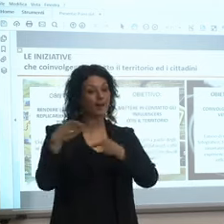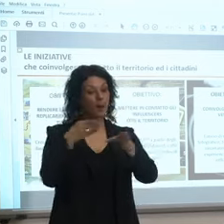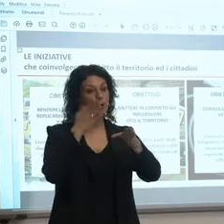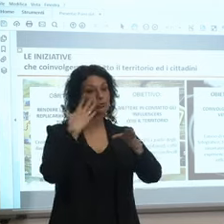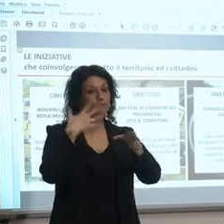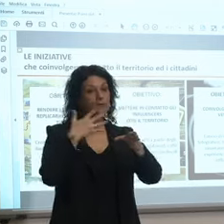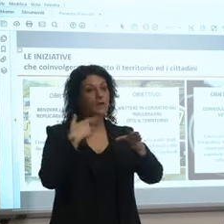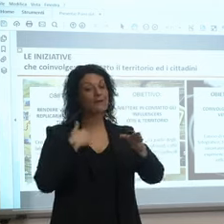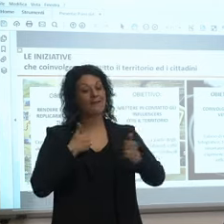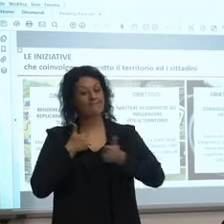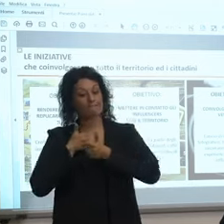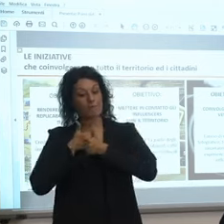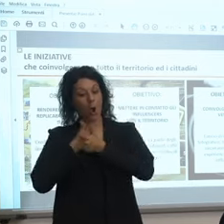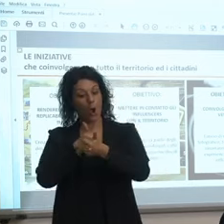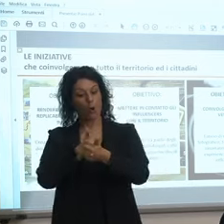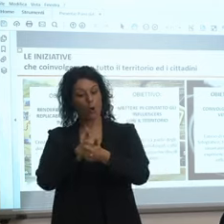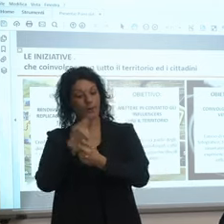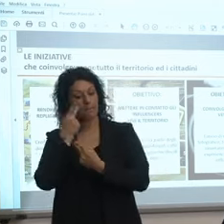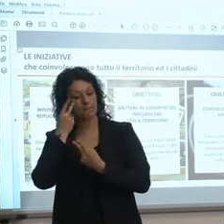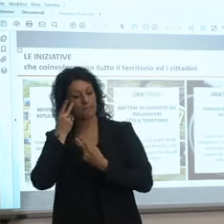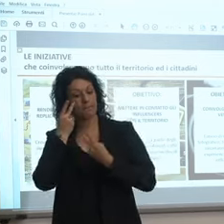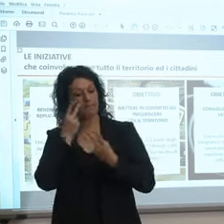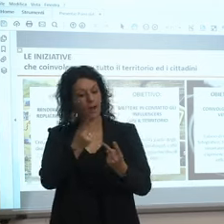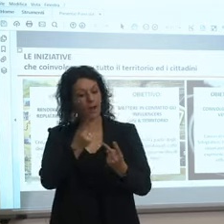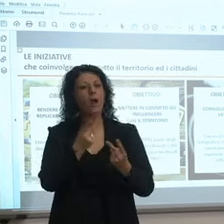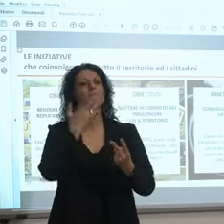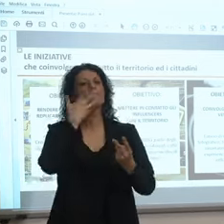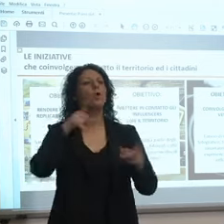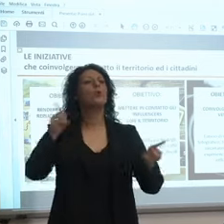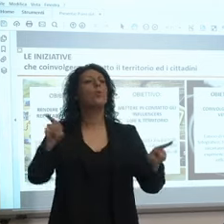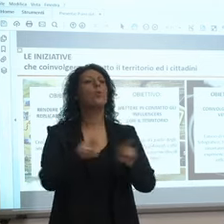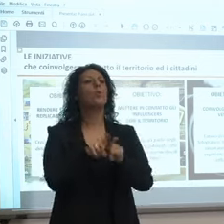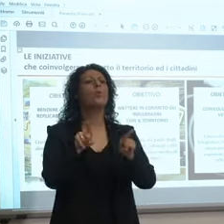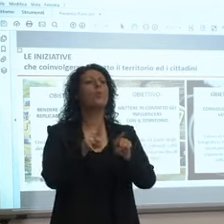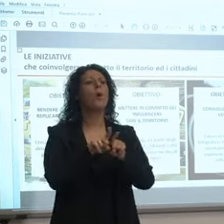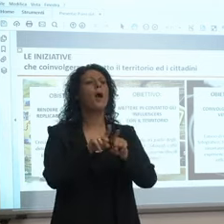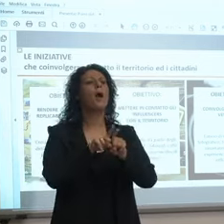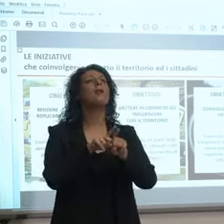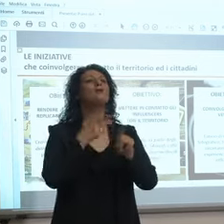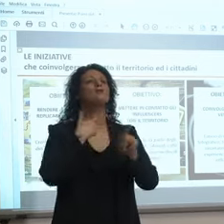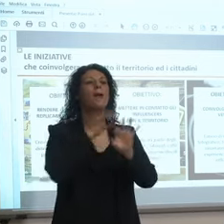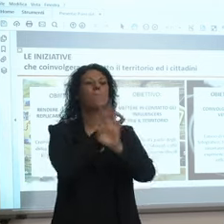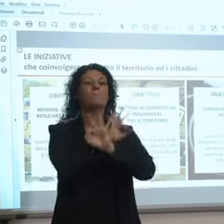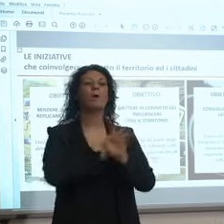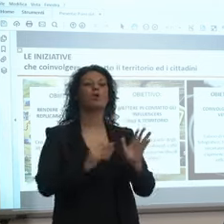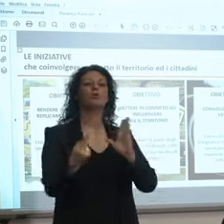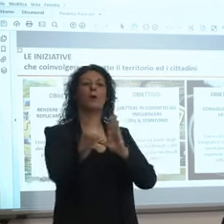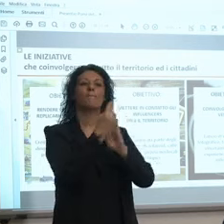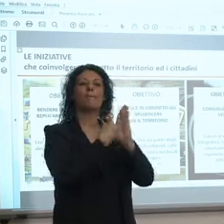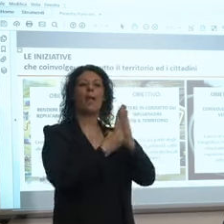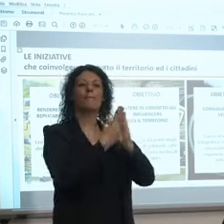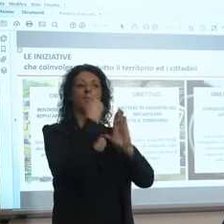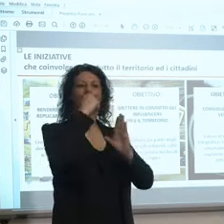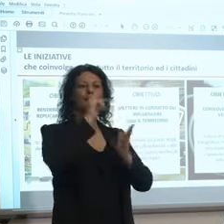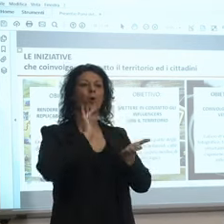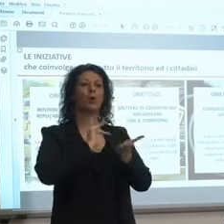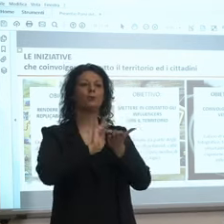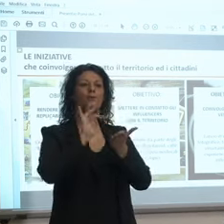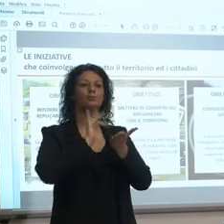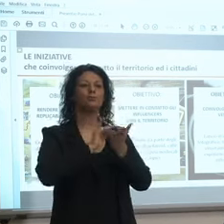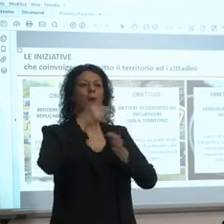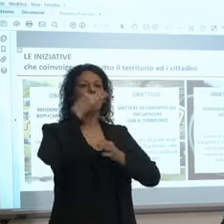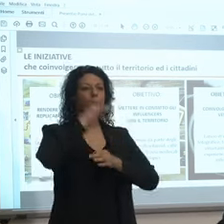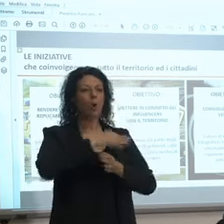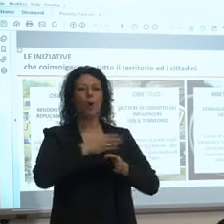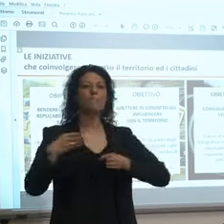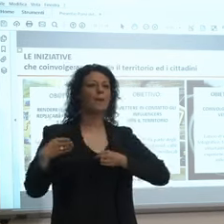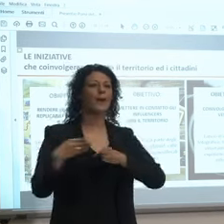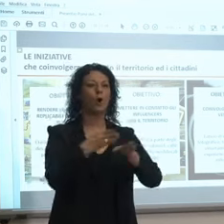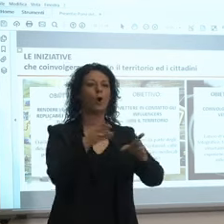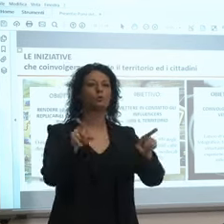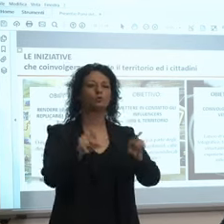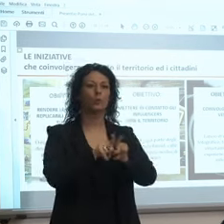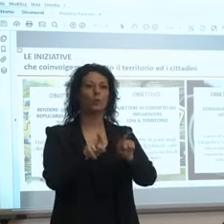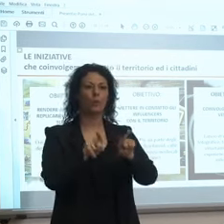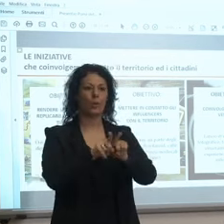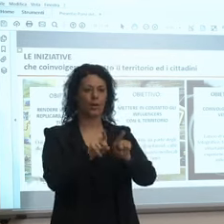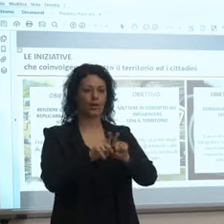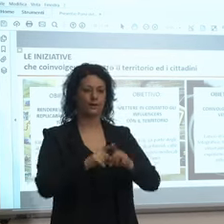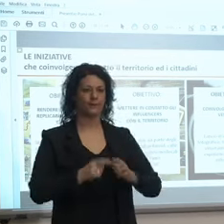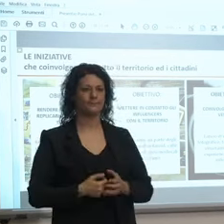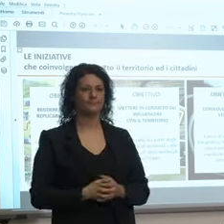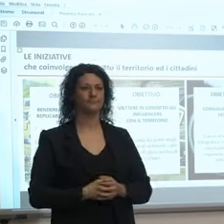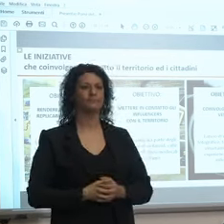seguendo la mappa digitale ma non solo facendo questo vivendo delle esperienze sul territorio perché per esempio l'influencer passa